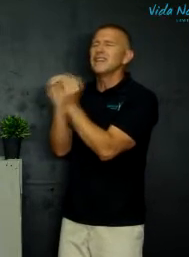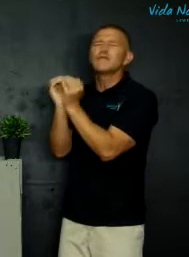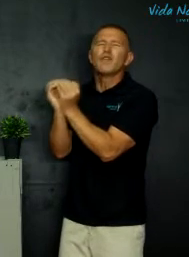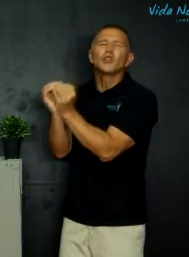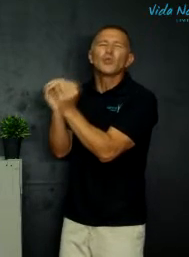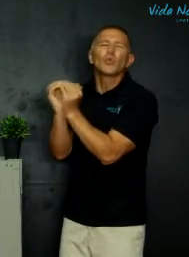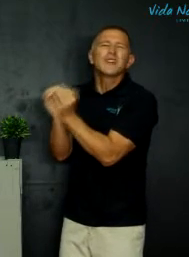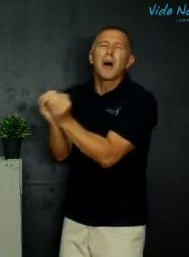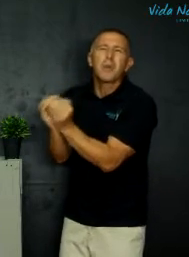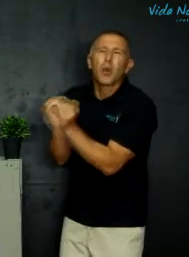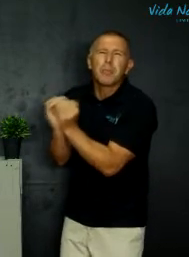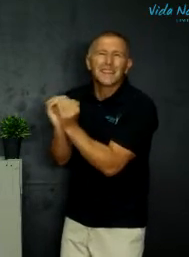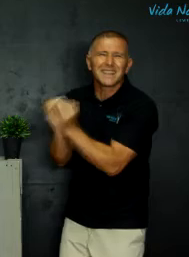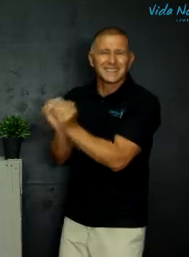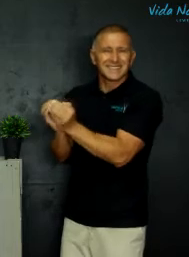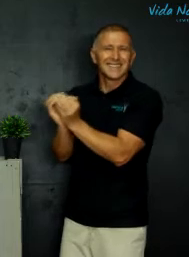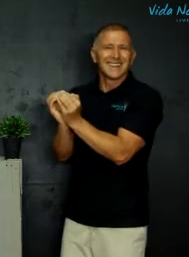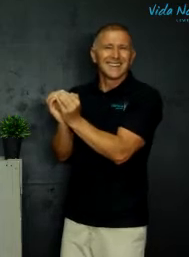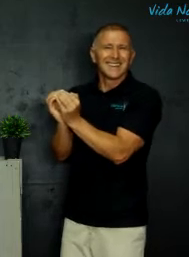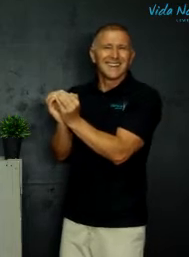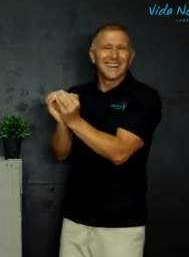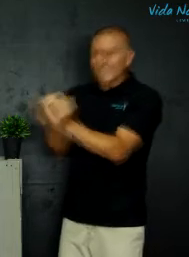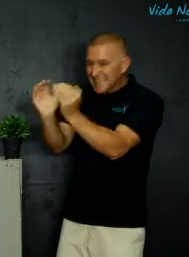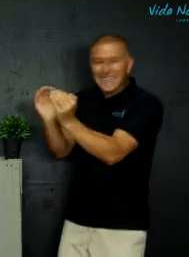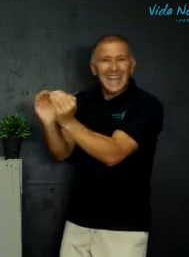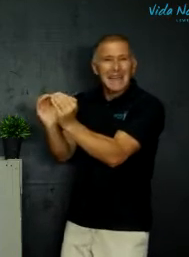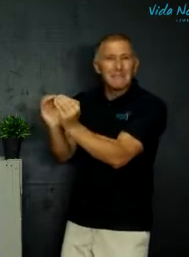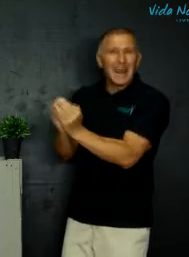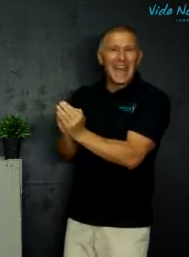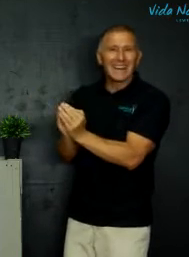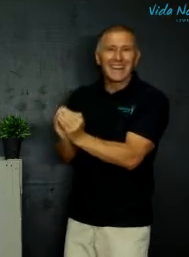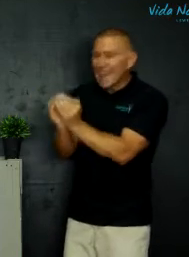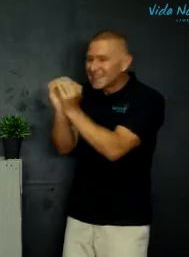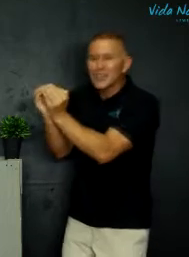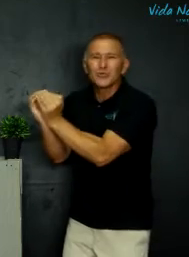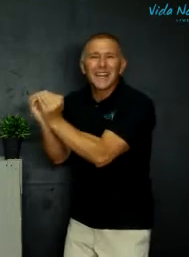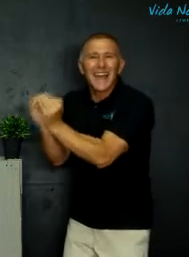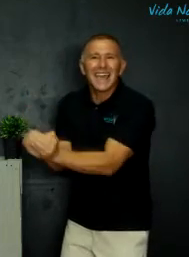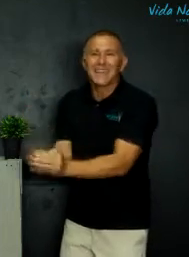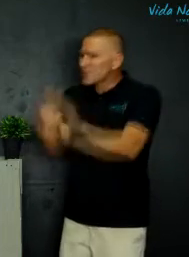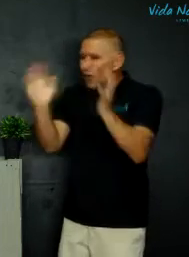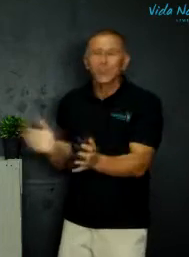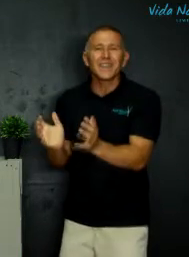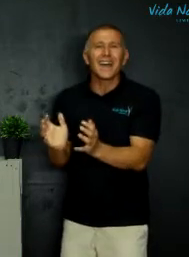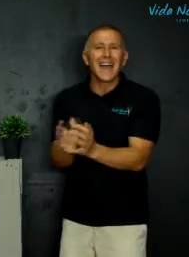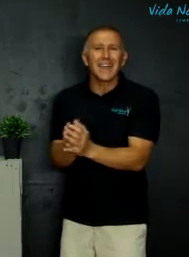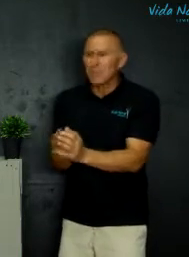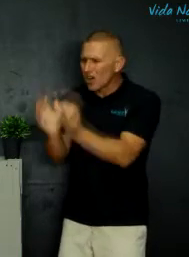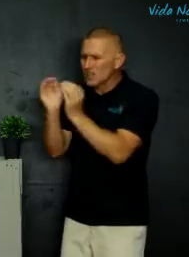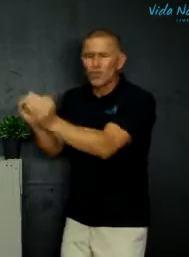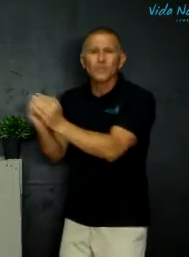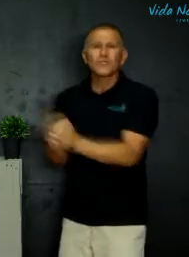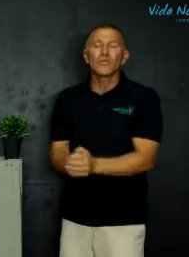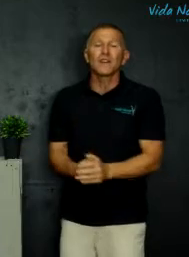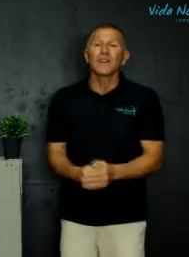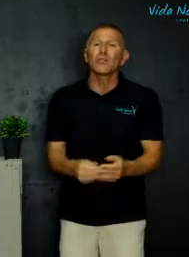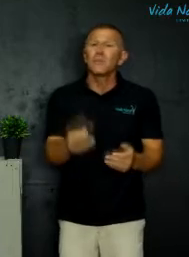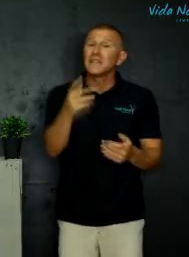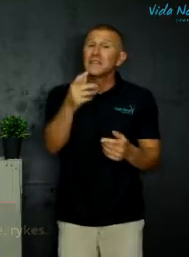dis want ons amal op bad is dis die game plan dis hoe dit lyk as God dinge recht maak as God koninkryk kom en